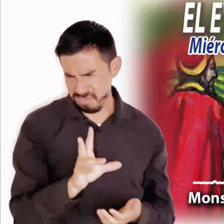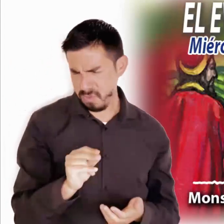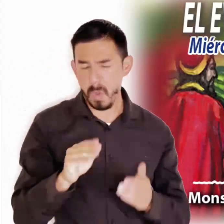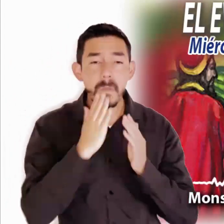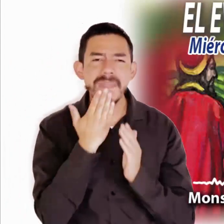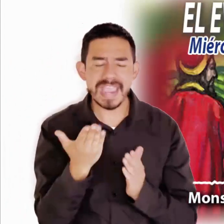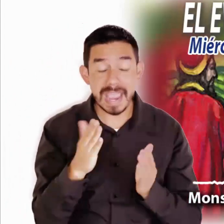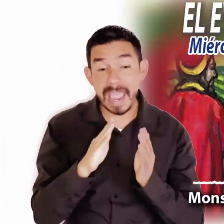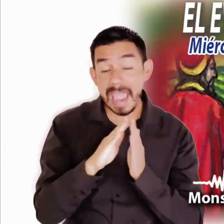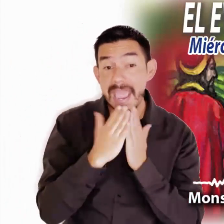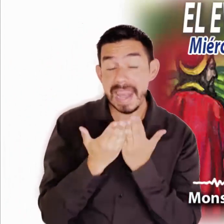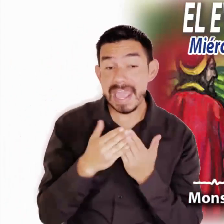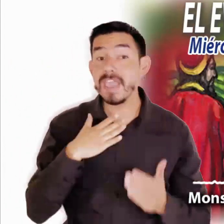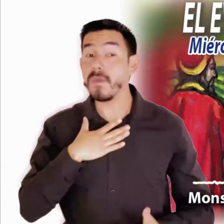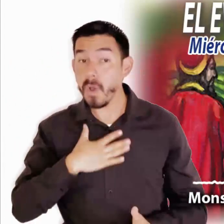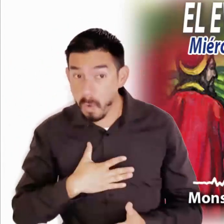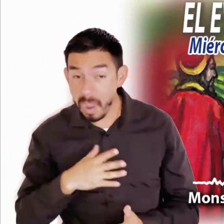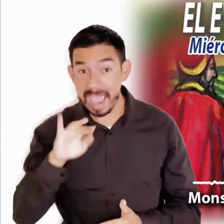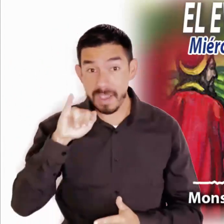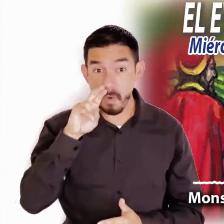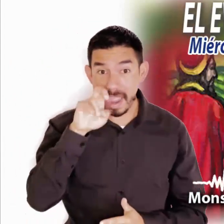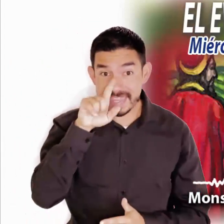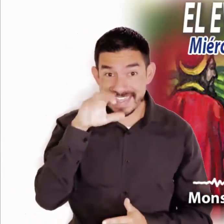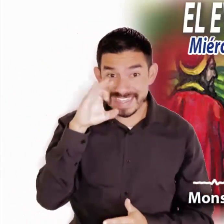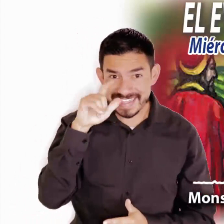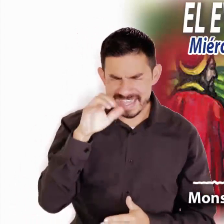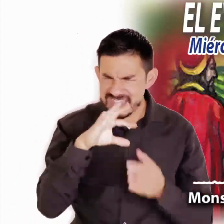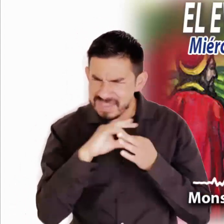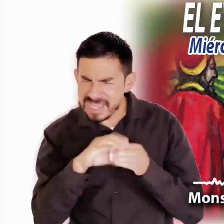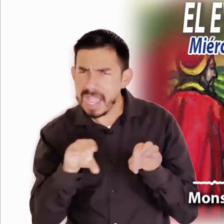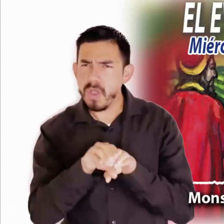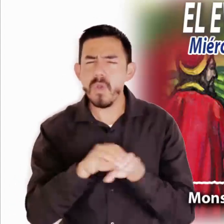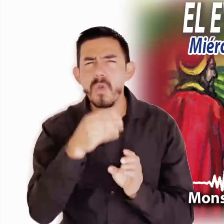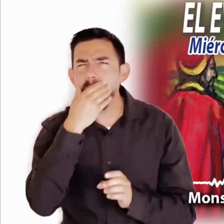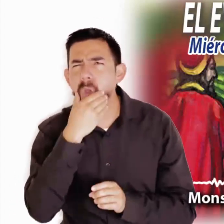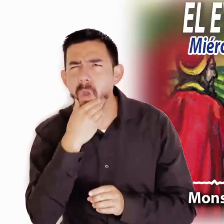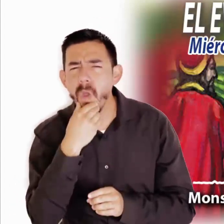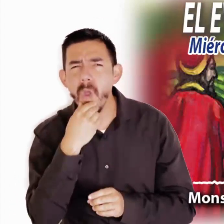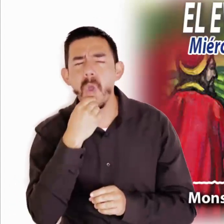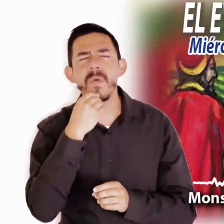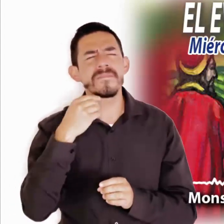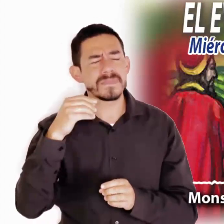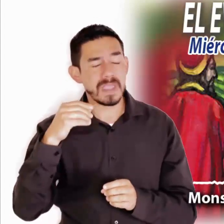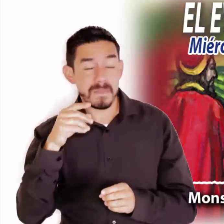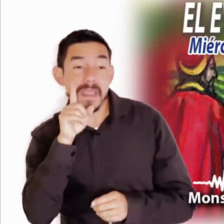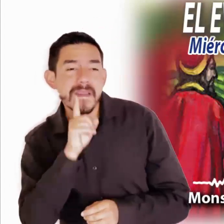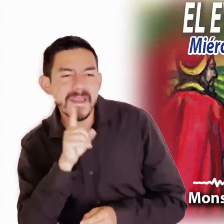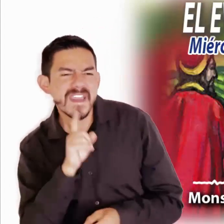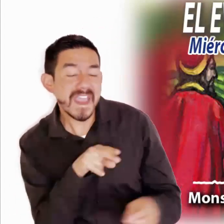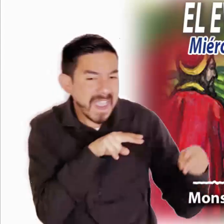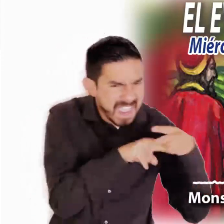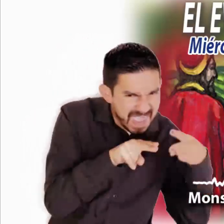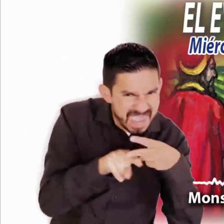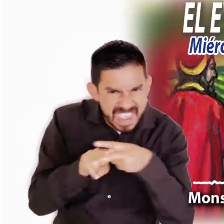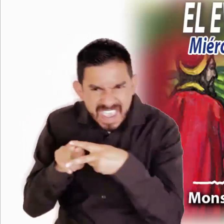El libro de los jueces nos muestra esta faceta dura del ser humano, que con tal de alcanzar sus planes no duda en matar, en